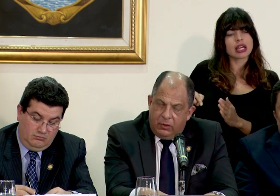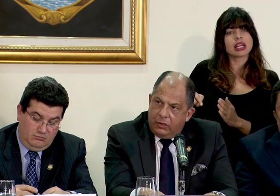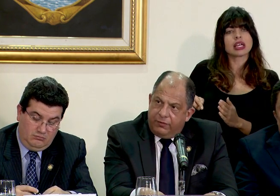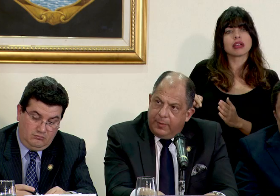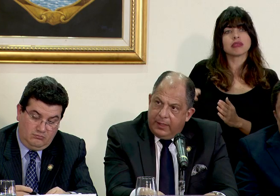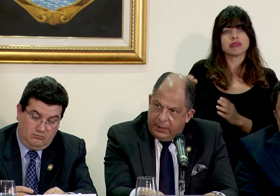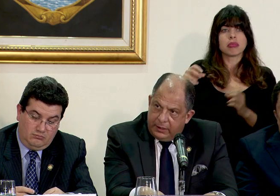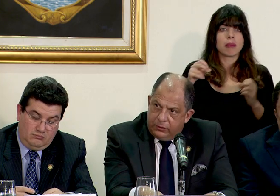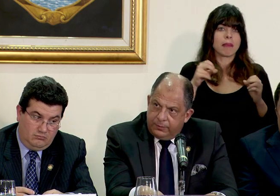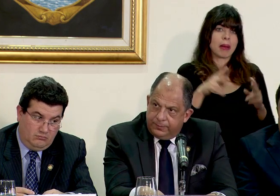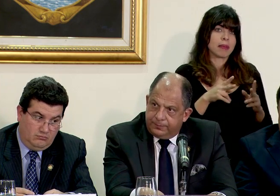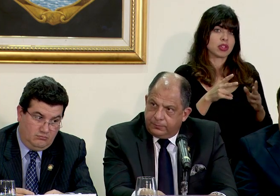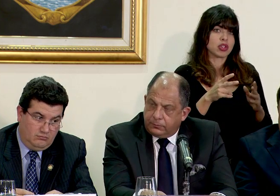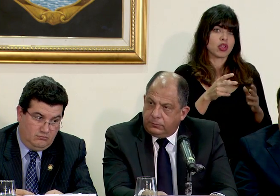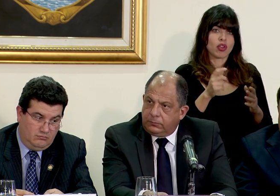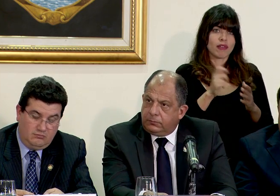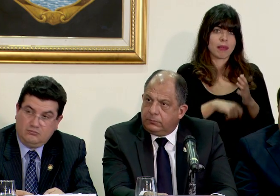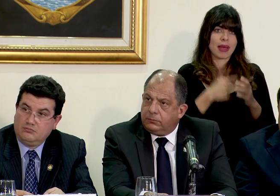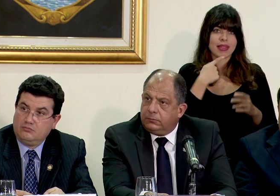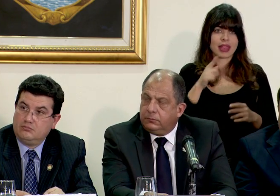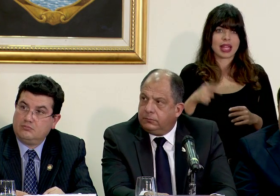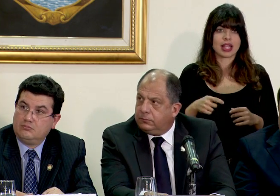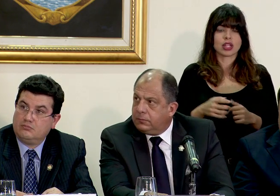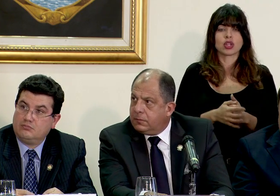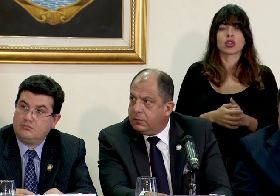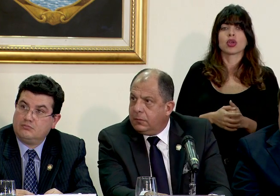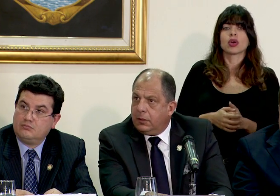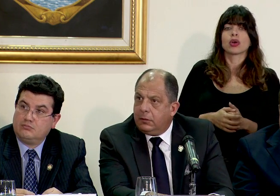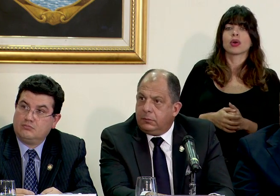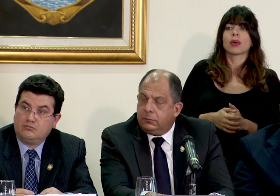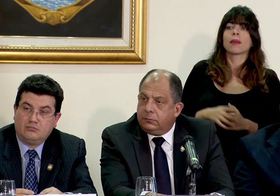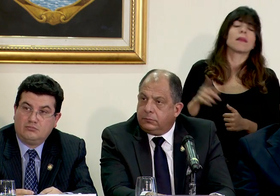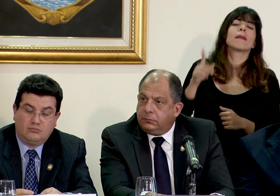permitieron que yo firmara el decreto gracias perdón